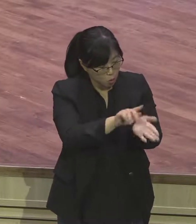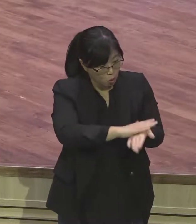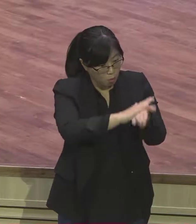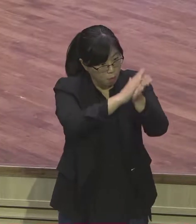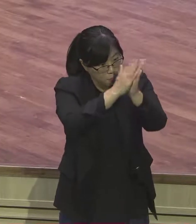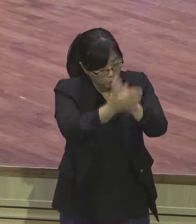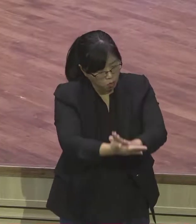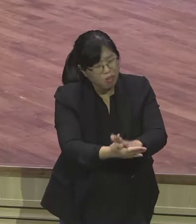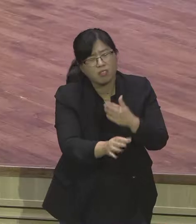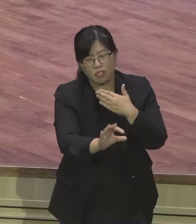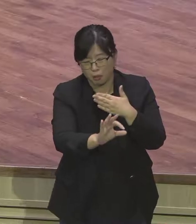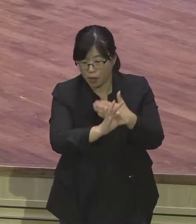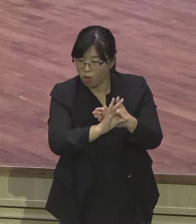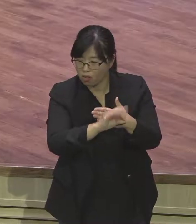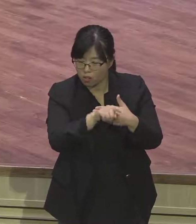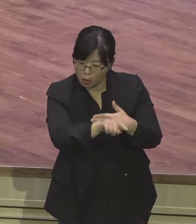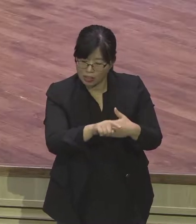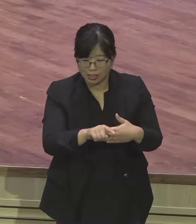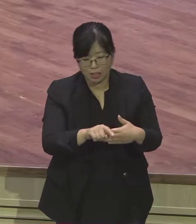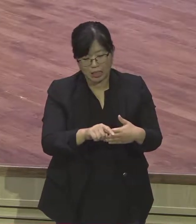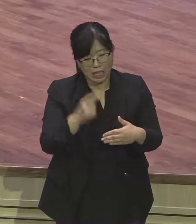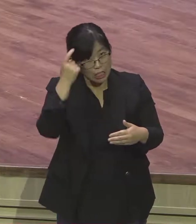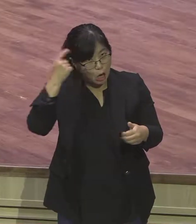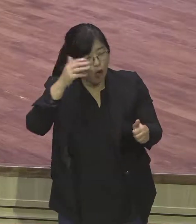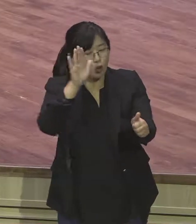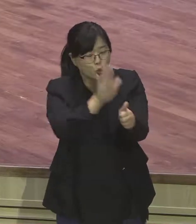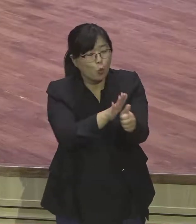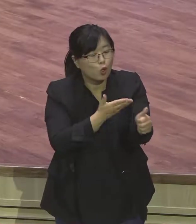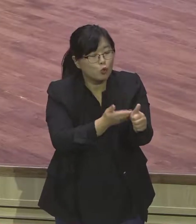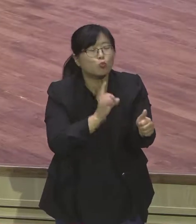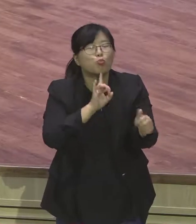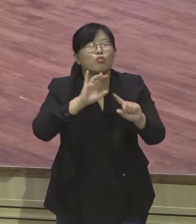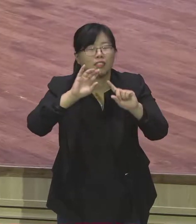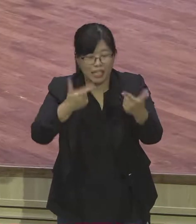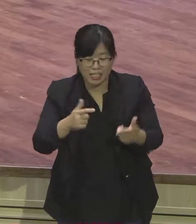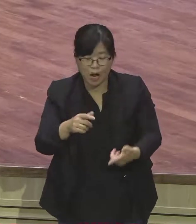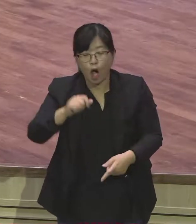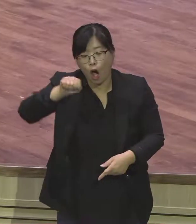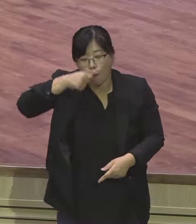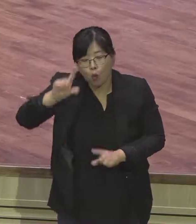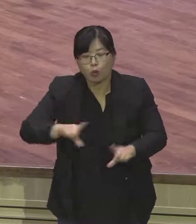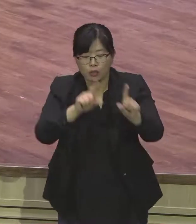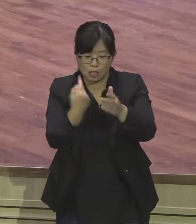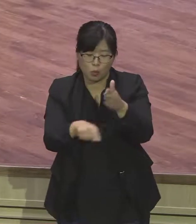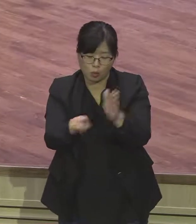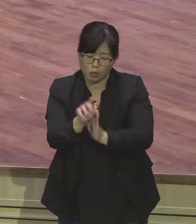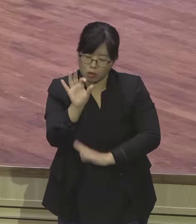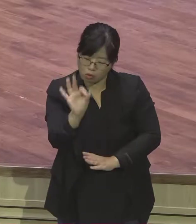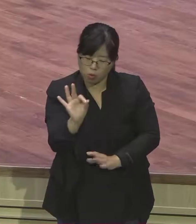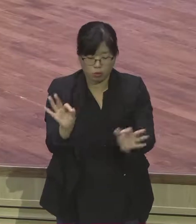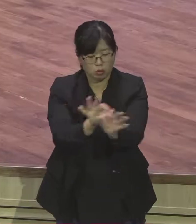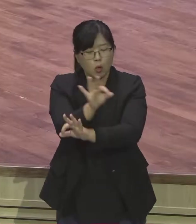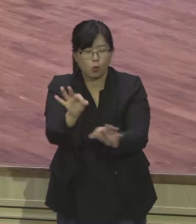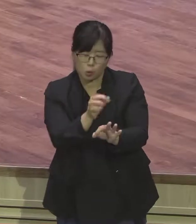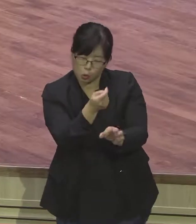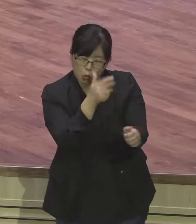있도록 도와주는 게 중요합니다. 앞으로 우리 교회가 관심을 가지고 나아가야 될 부분이 너무 많아요. 하나님께서 이